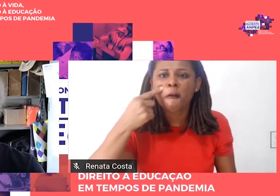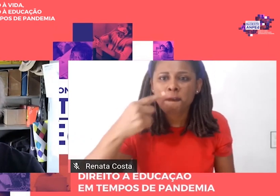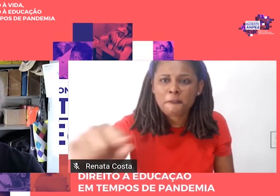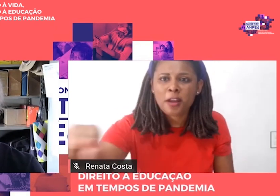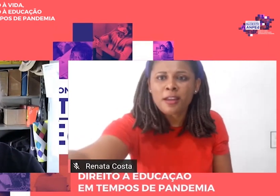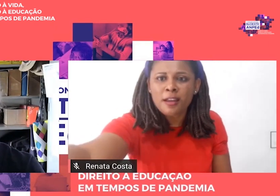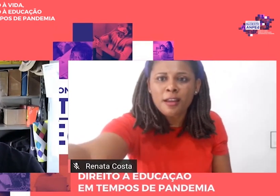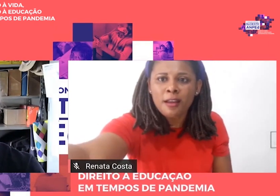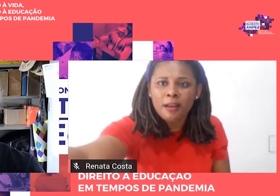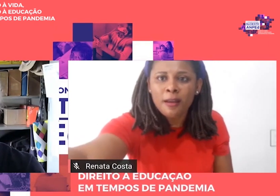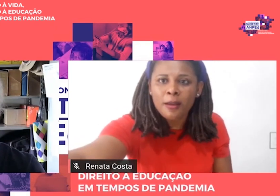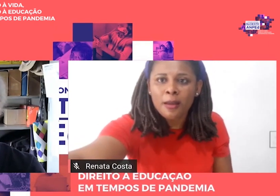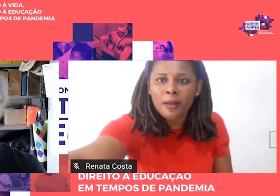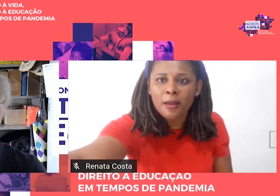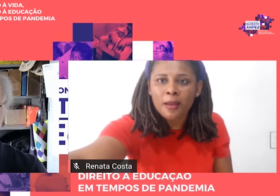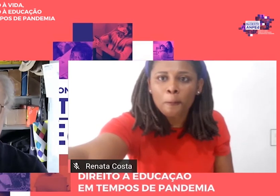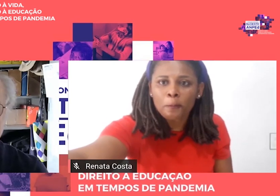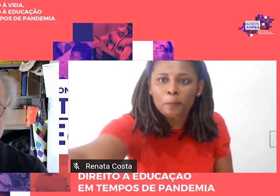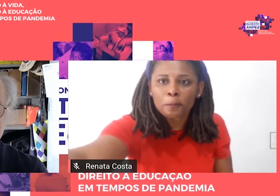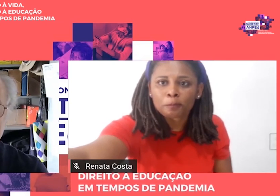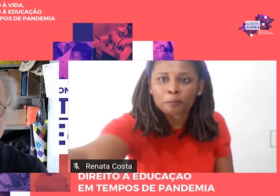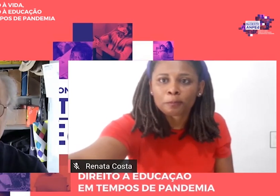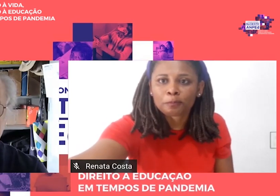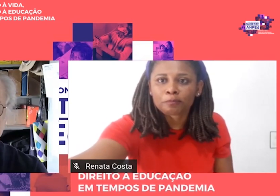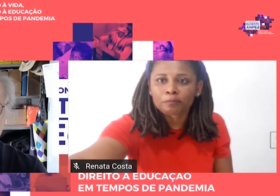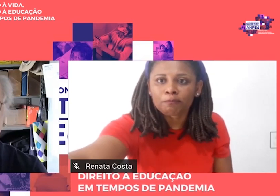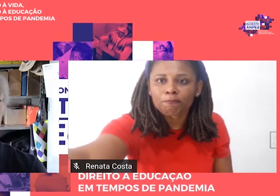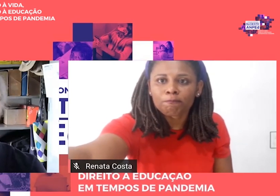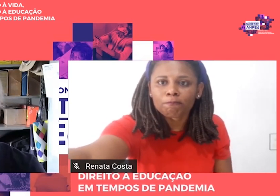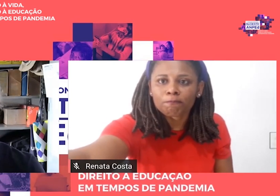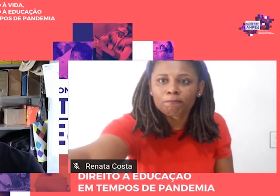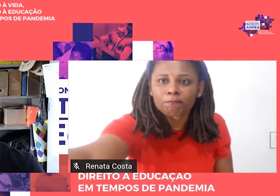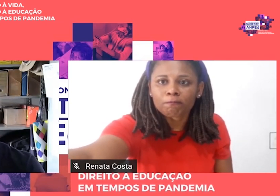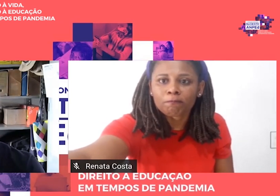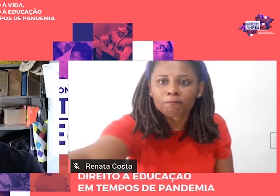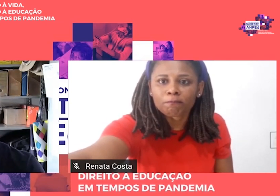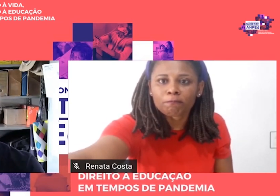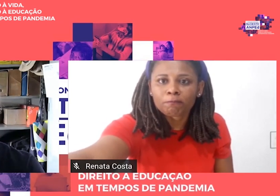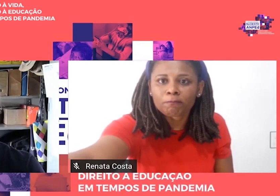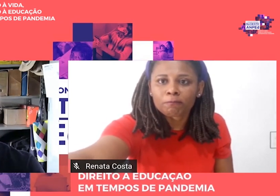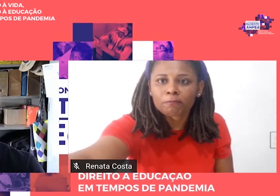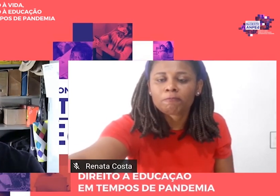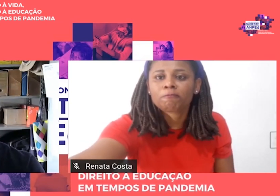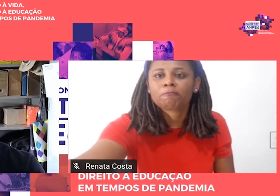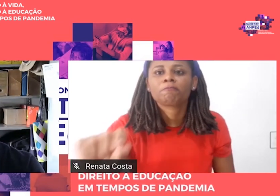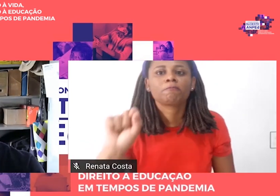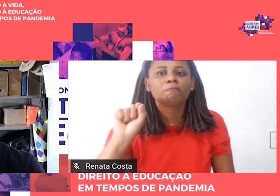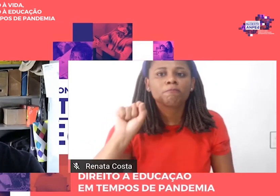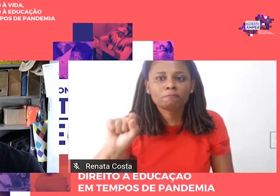na educação brasileira de José de Anchieta a Damaris Alves?